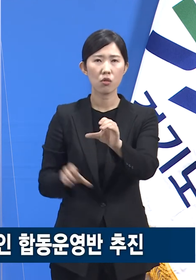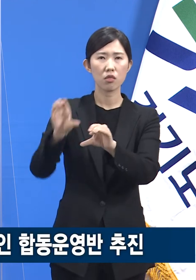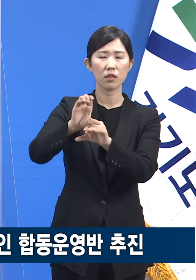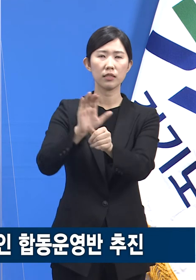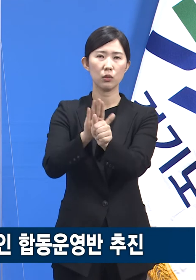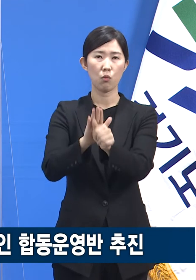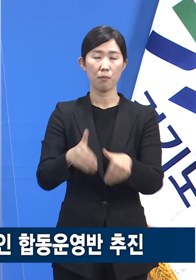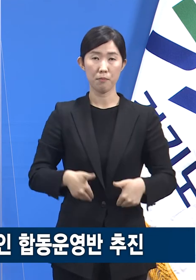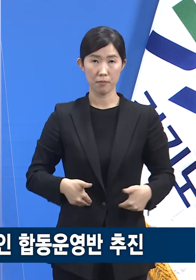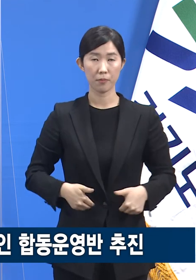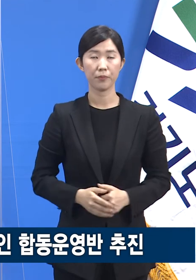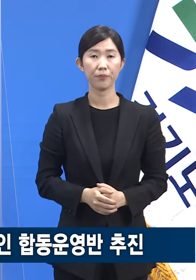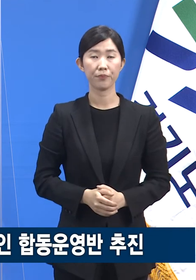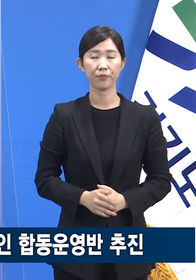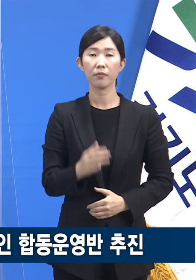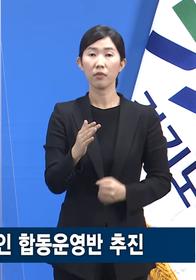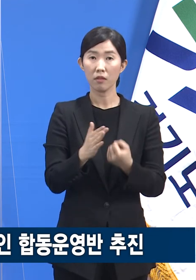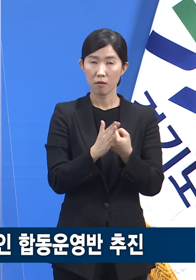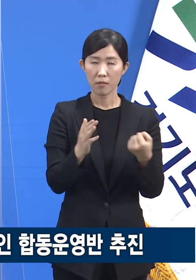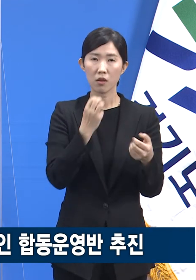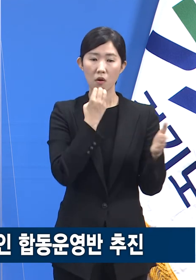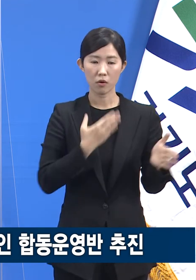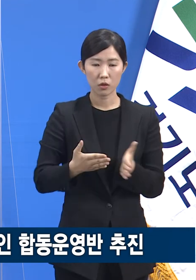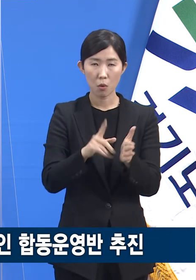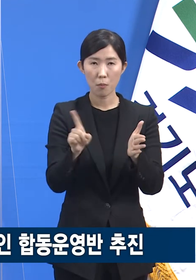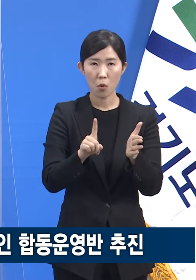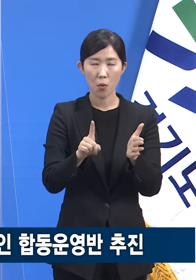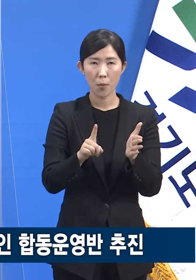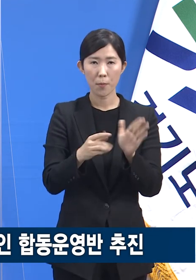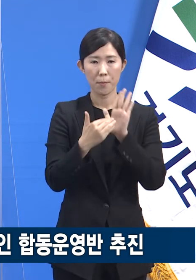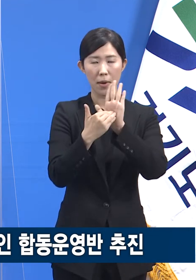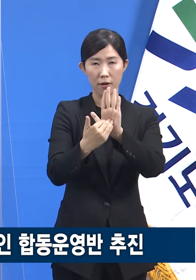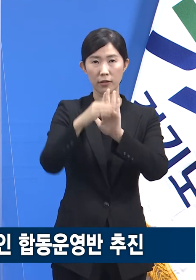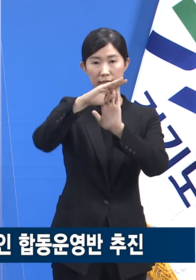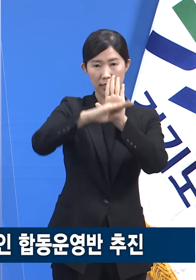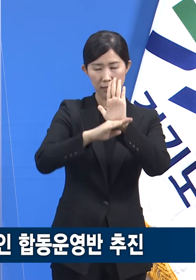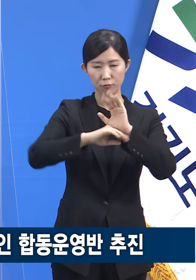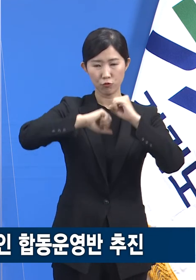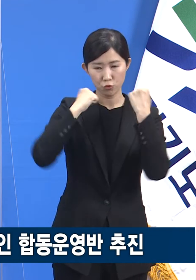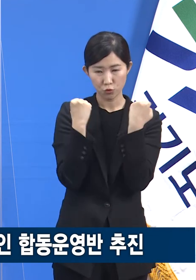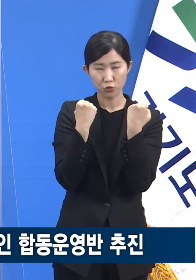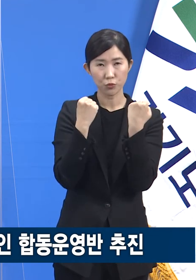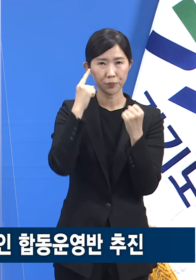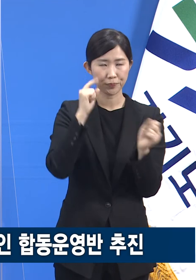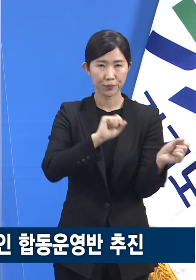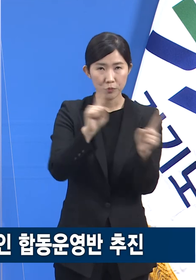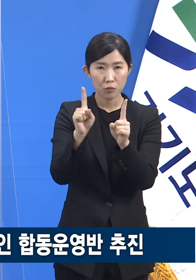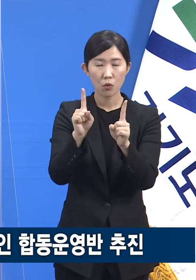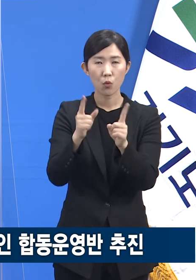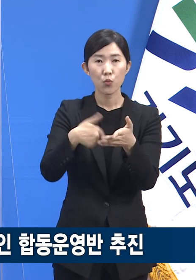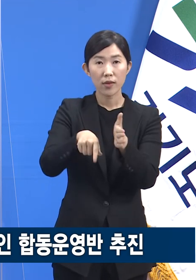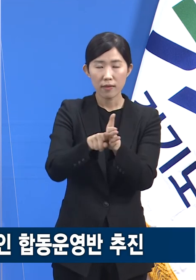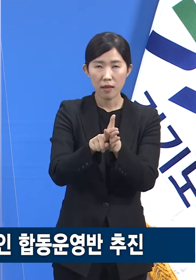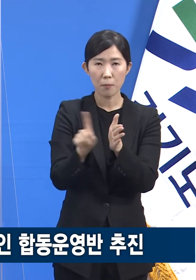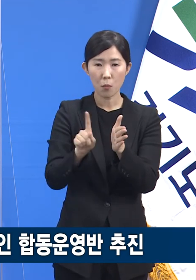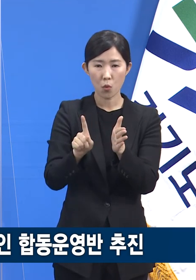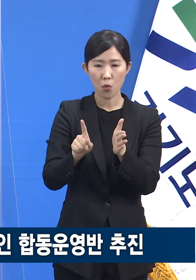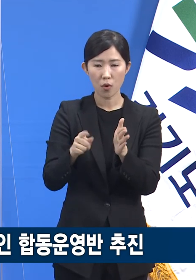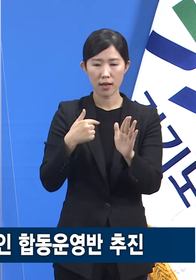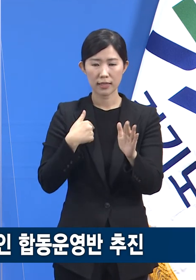이에 경기도는 방역지침 준수 개도 및 현장확인 합동운영반을 추진합니다.